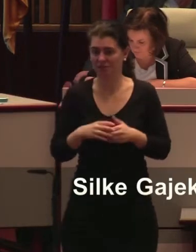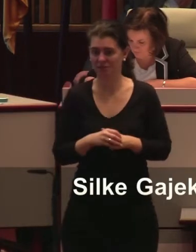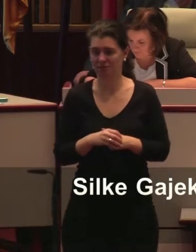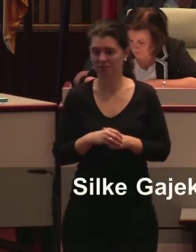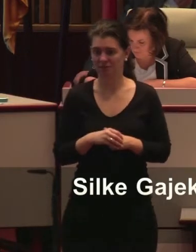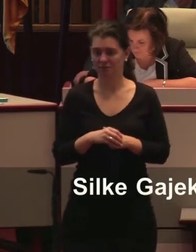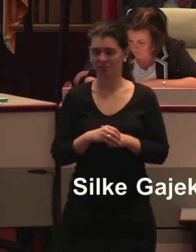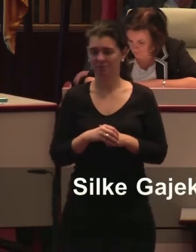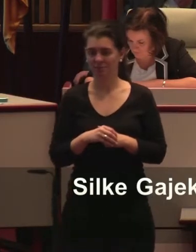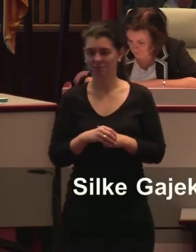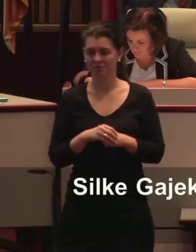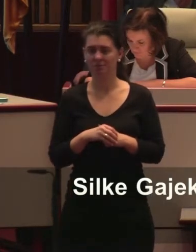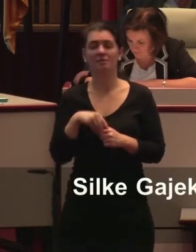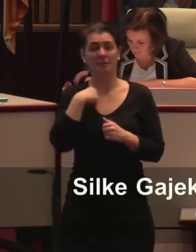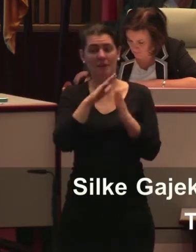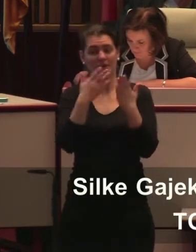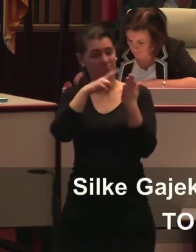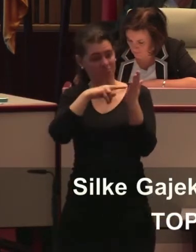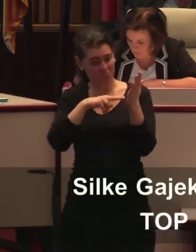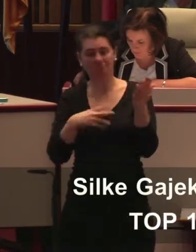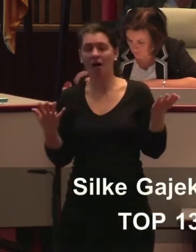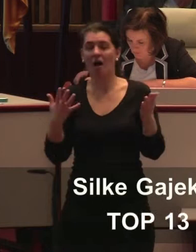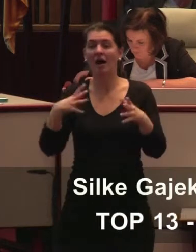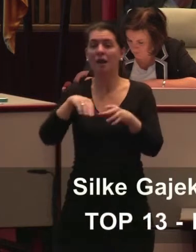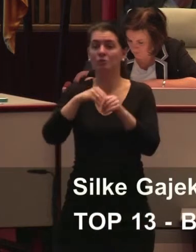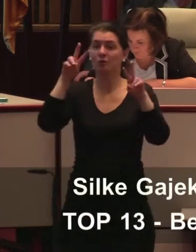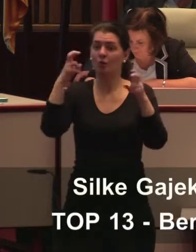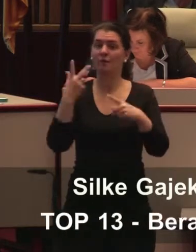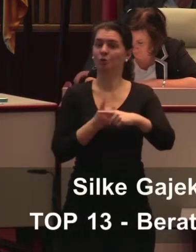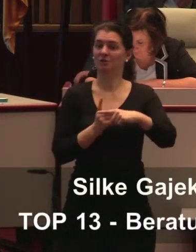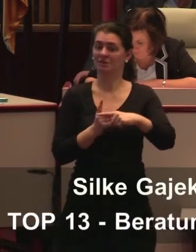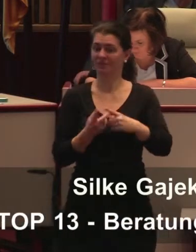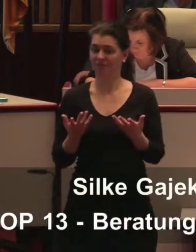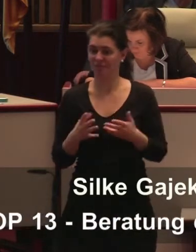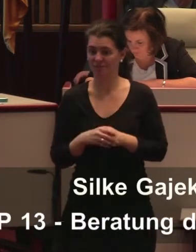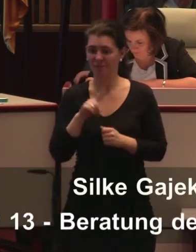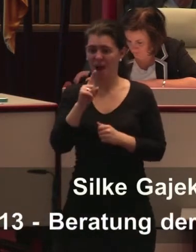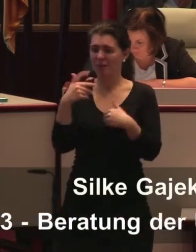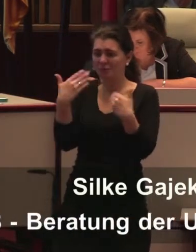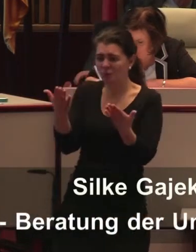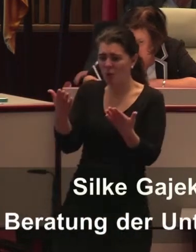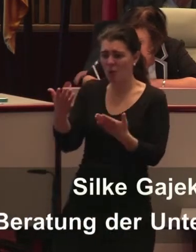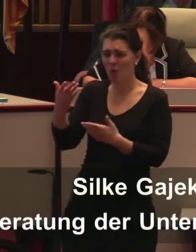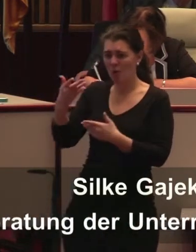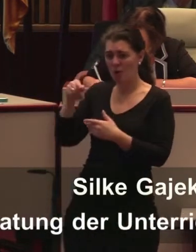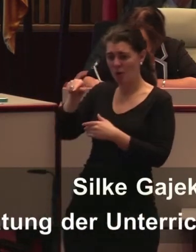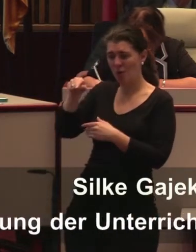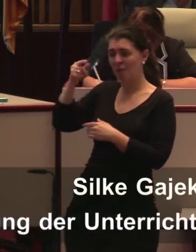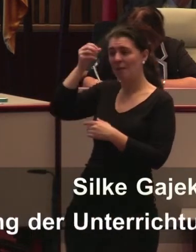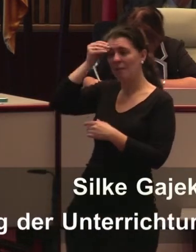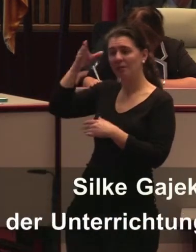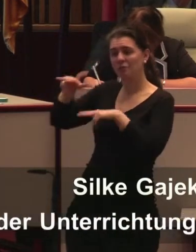Minister und da fördere ich ihn einfach auf, weil da ist es zum Scheitern eigentlich verurteilt, weil, wie bitte?